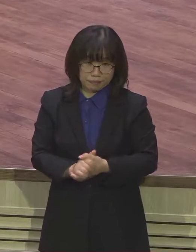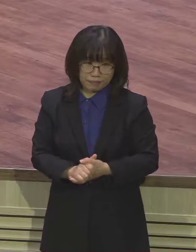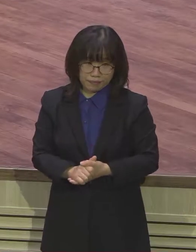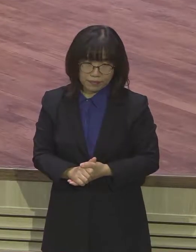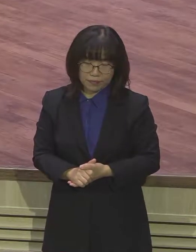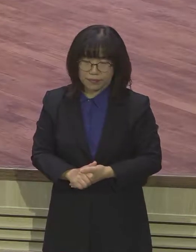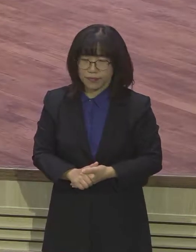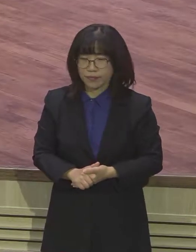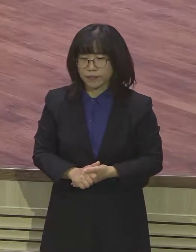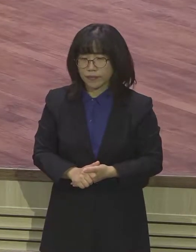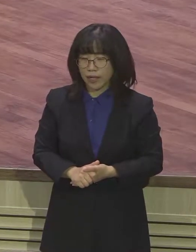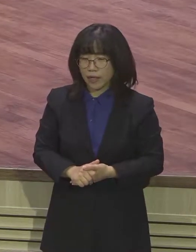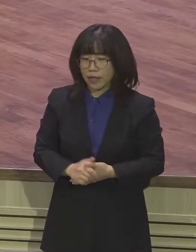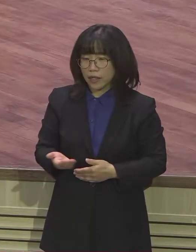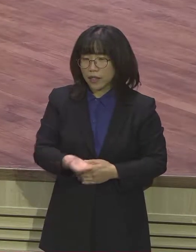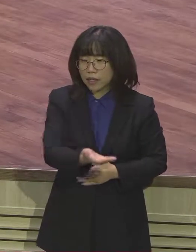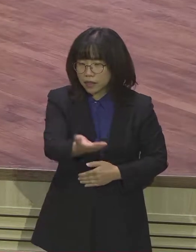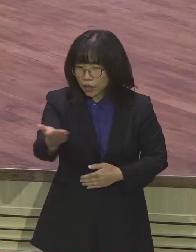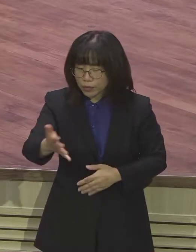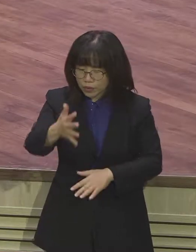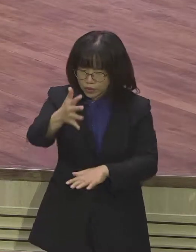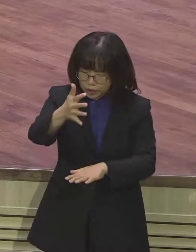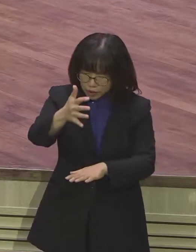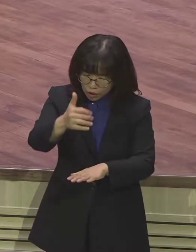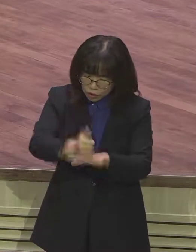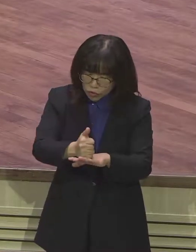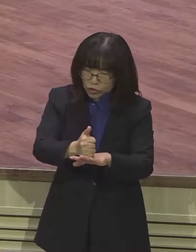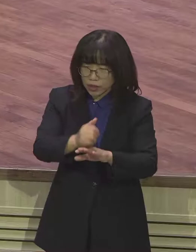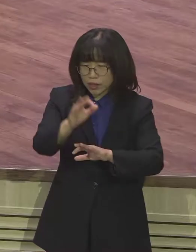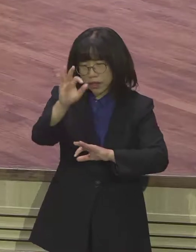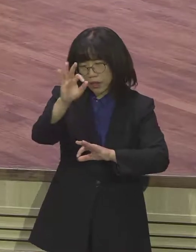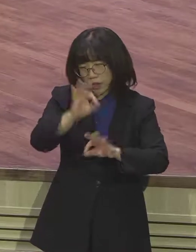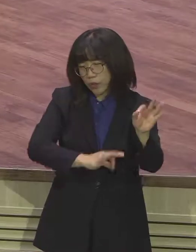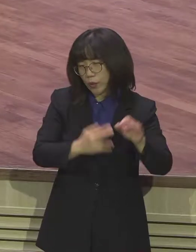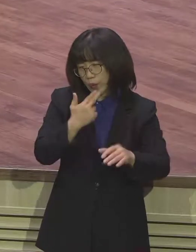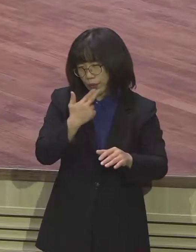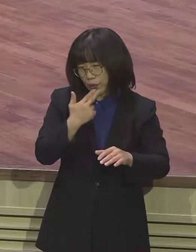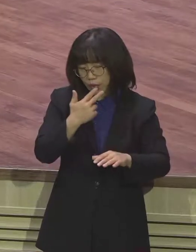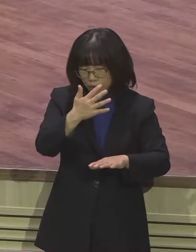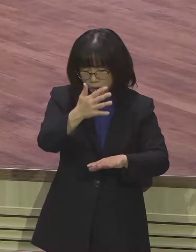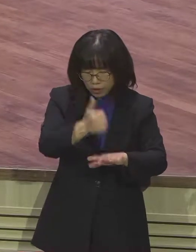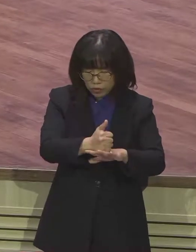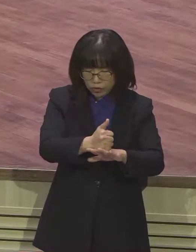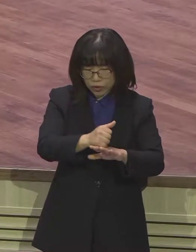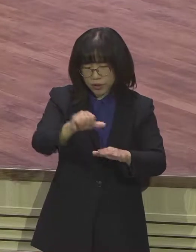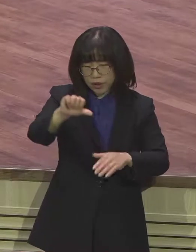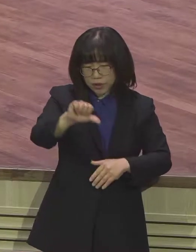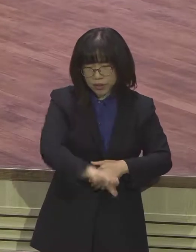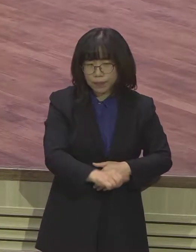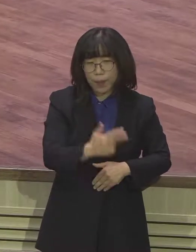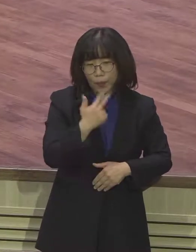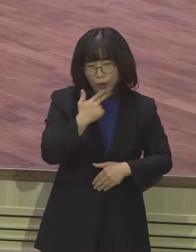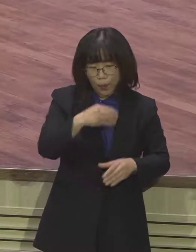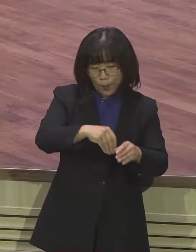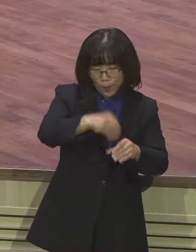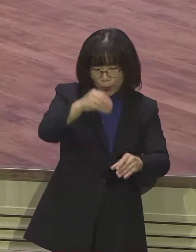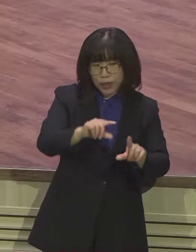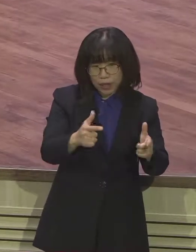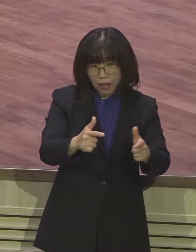다시는 우리를 뽑히지 않게 하리라는 하나님의 약속의 말씀입니다 이 구절은 사도행전 15장 16절